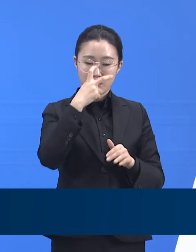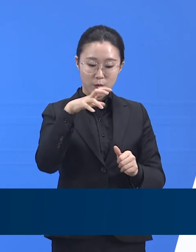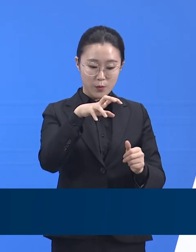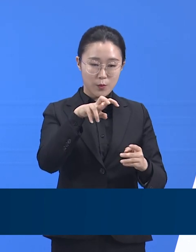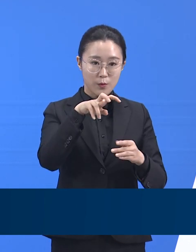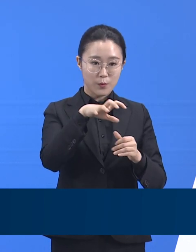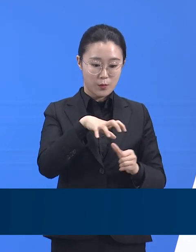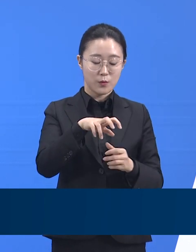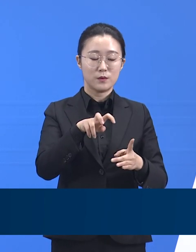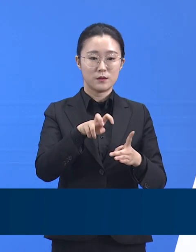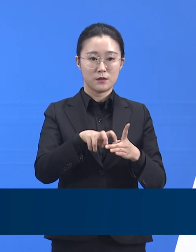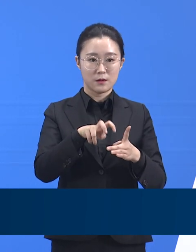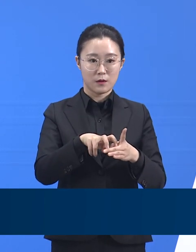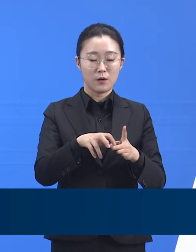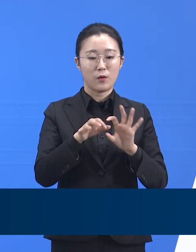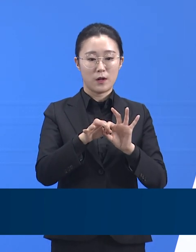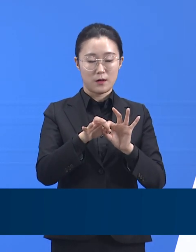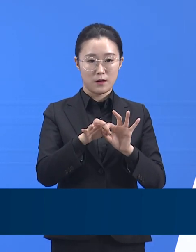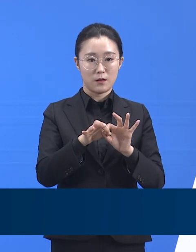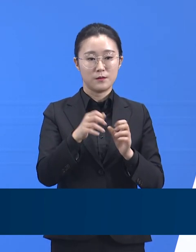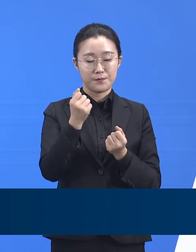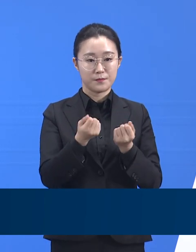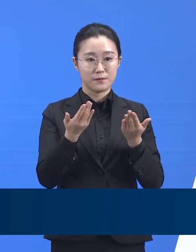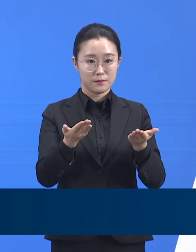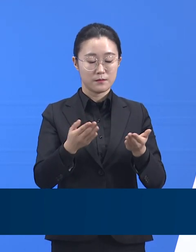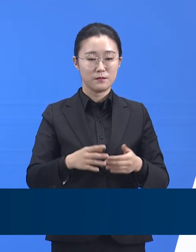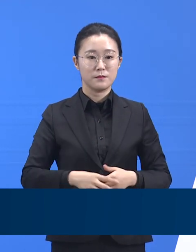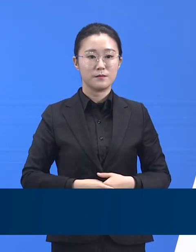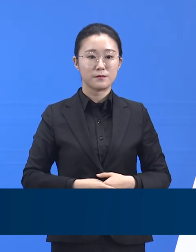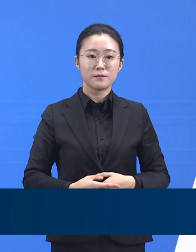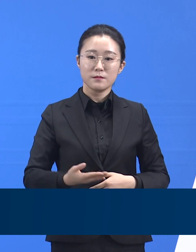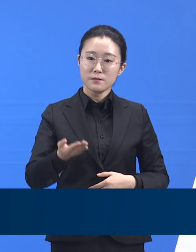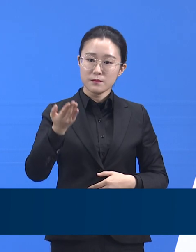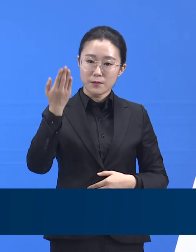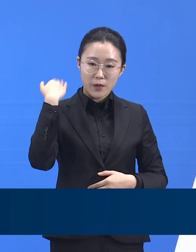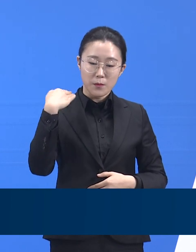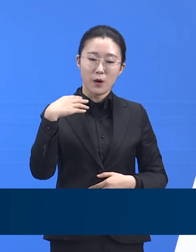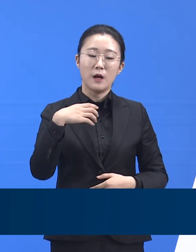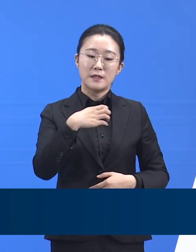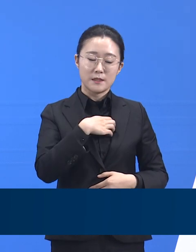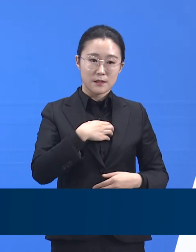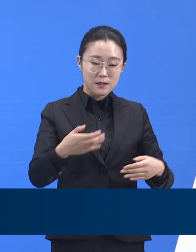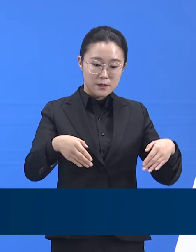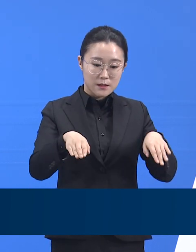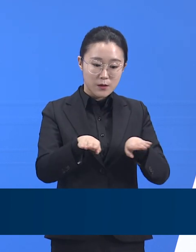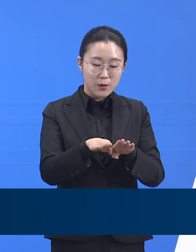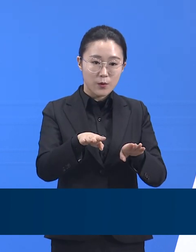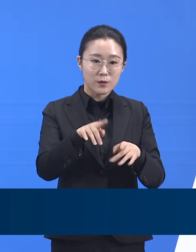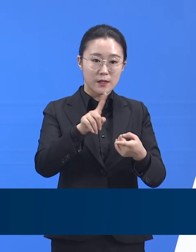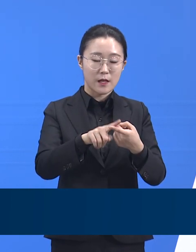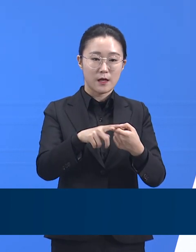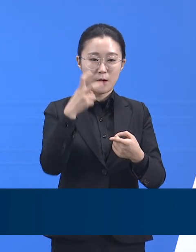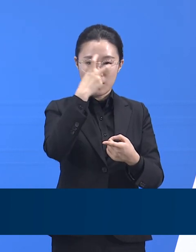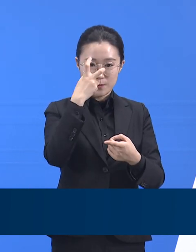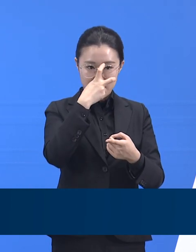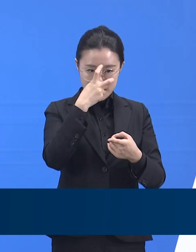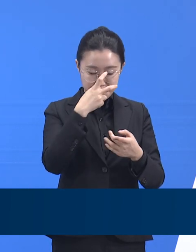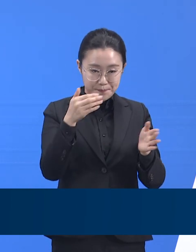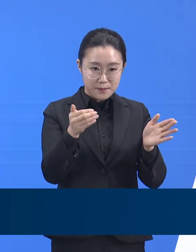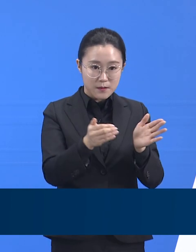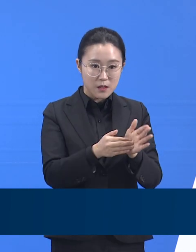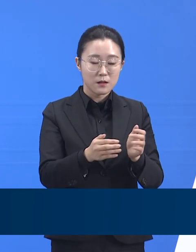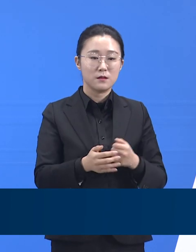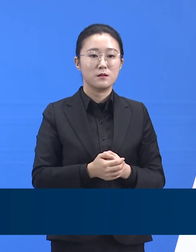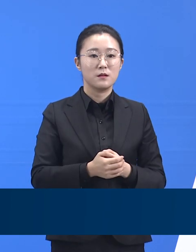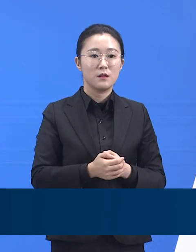8일 고위험시설에 대하여 선제적 검사를 실시하였고 26명 중 24명이 양성 반응이